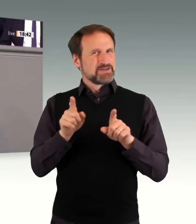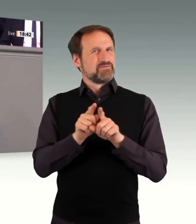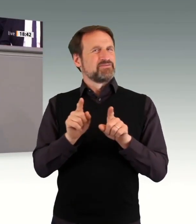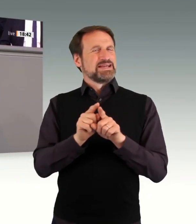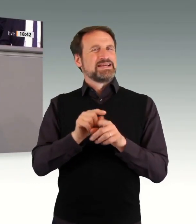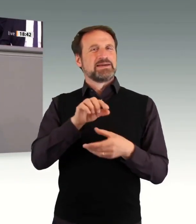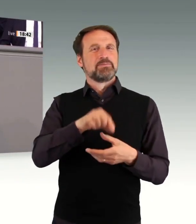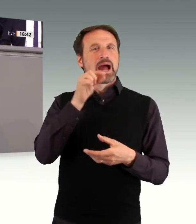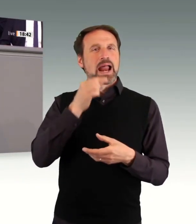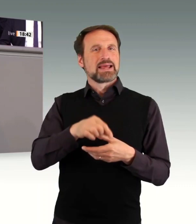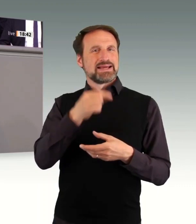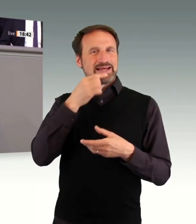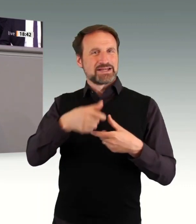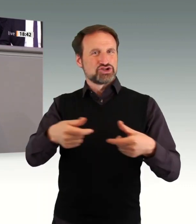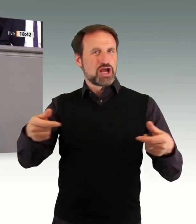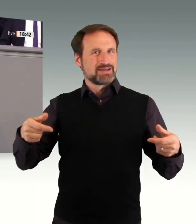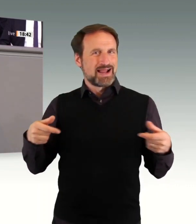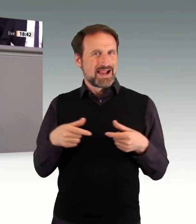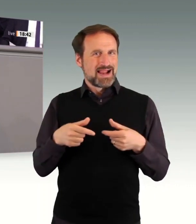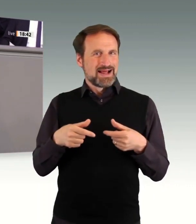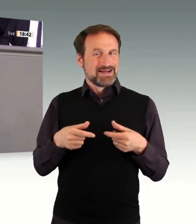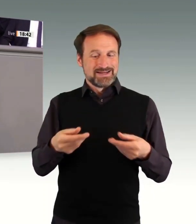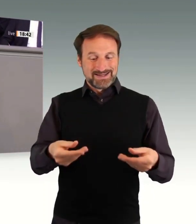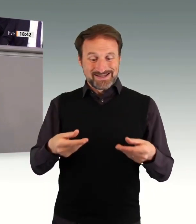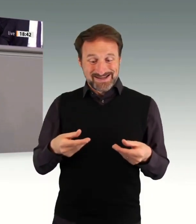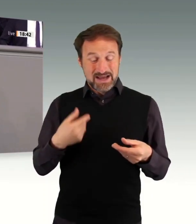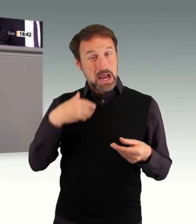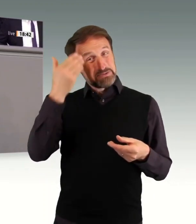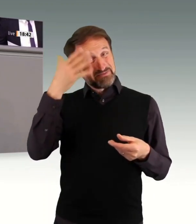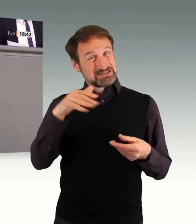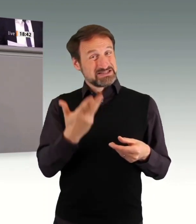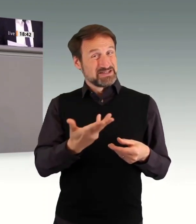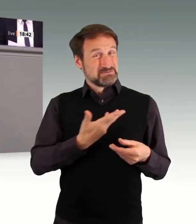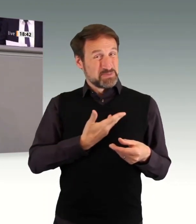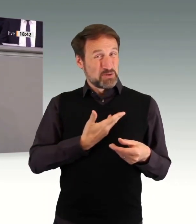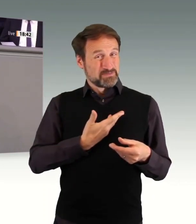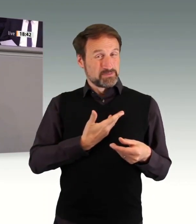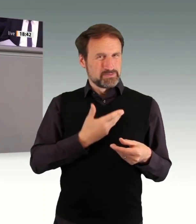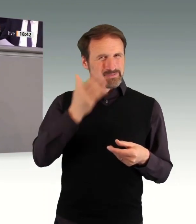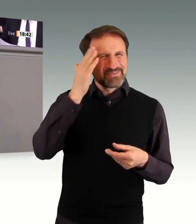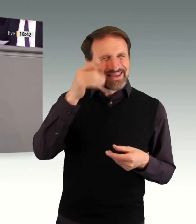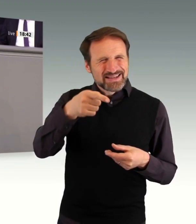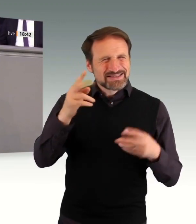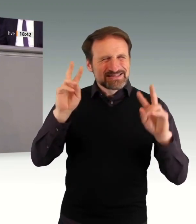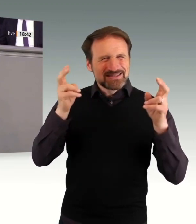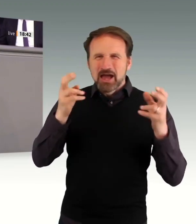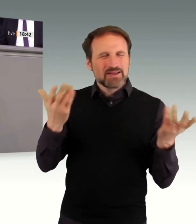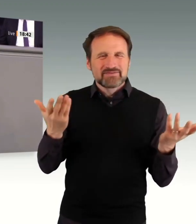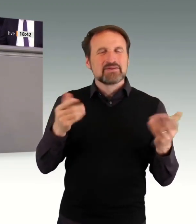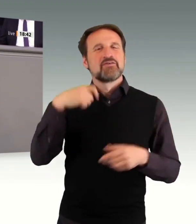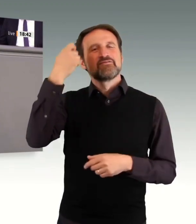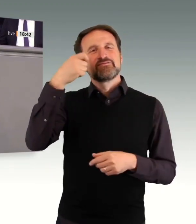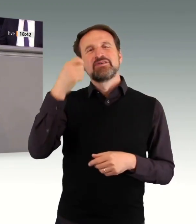Man weiß nie, was man bekommt. Gewiss kennen Sie alle dieses Zitat aus dem Film Forrest Gump, der die persönliche